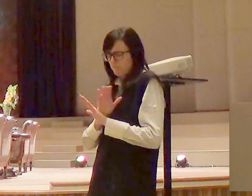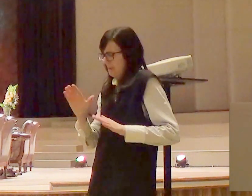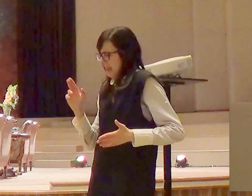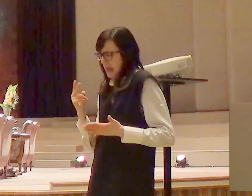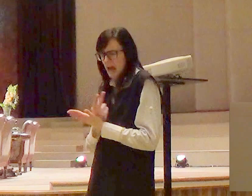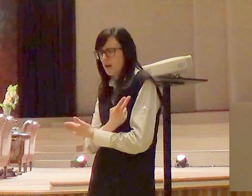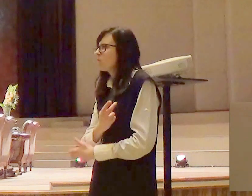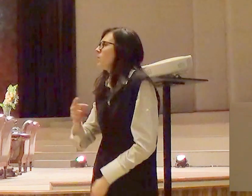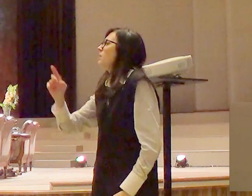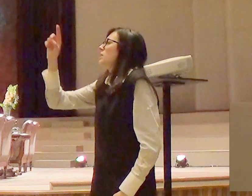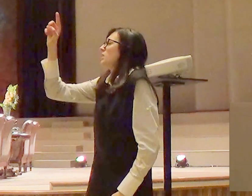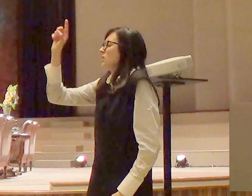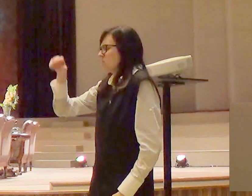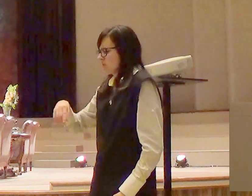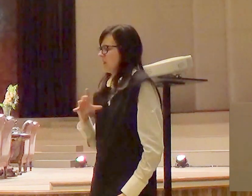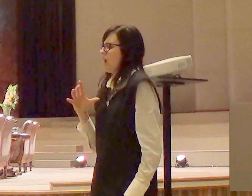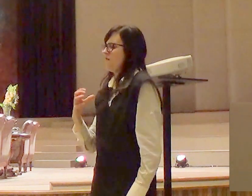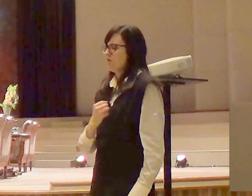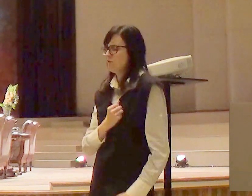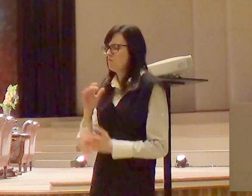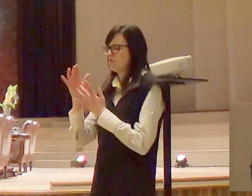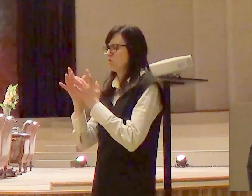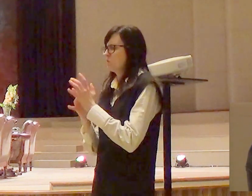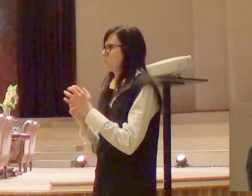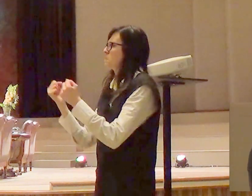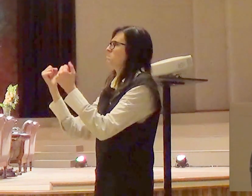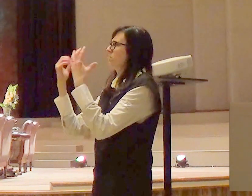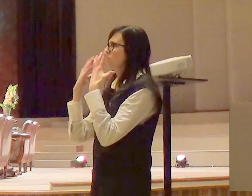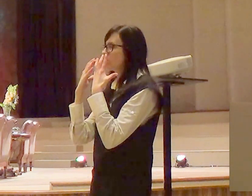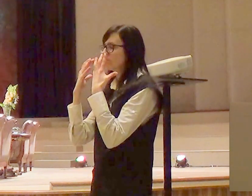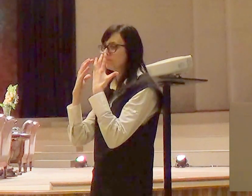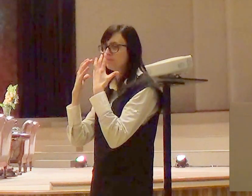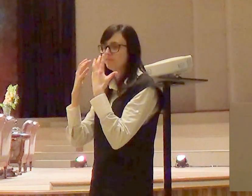salvador e senhor da minha vida nessa noite eu queria orar com você